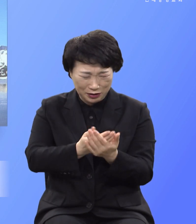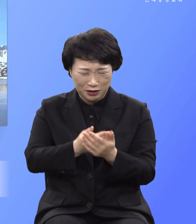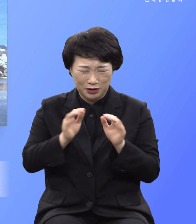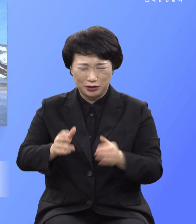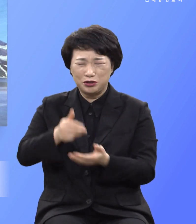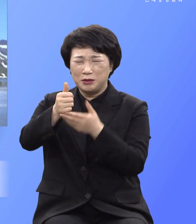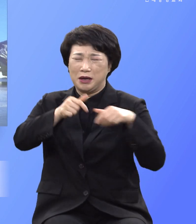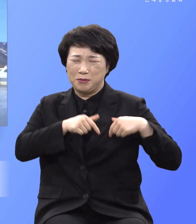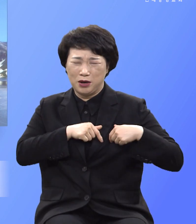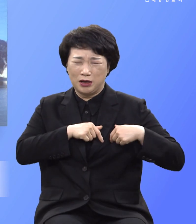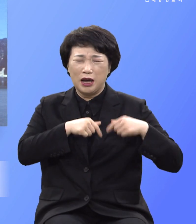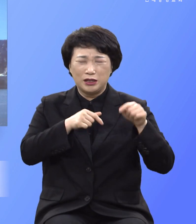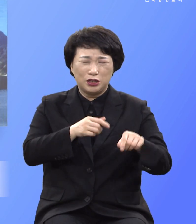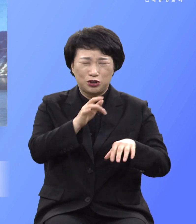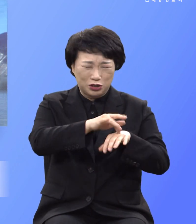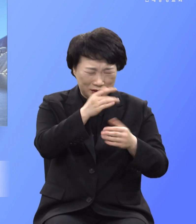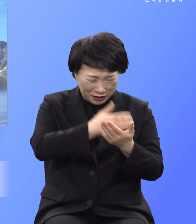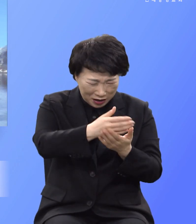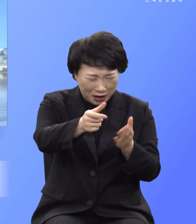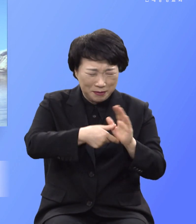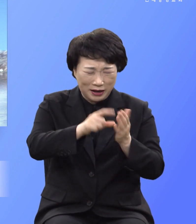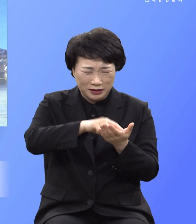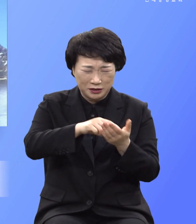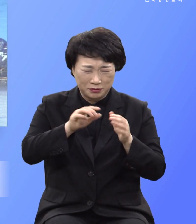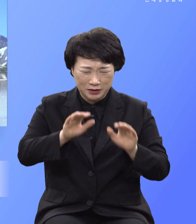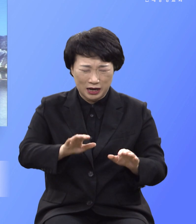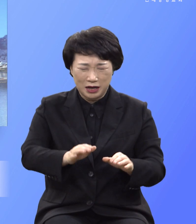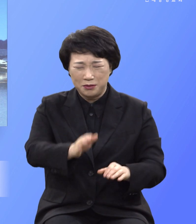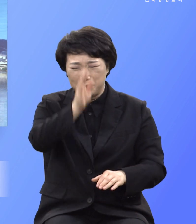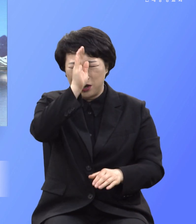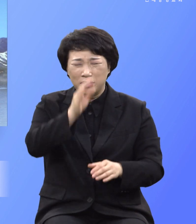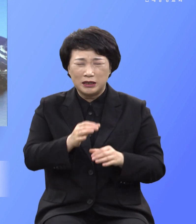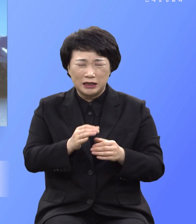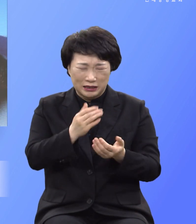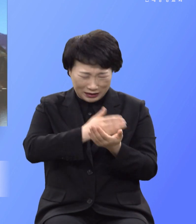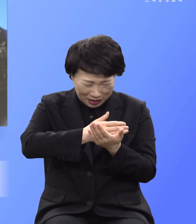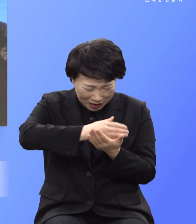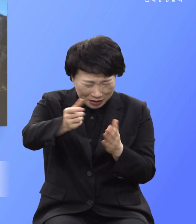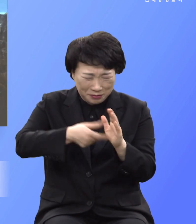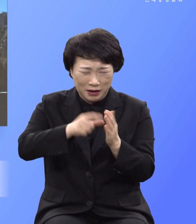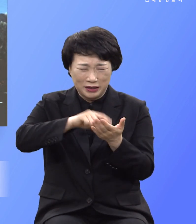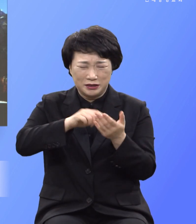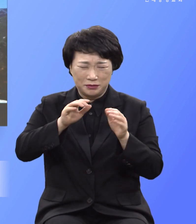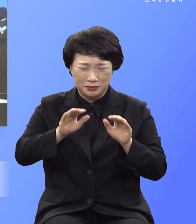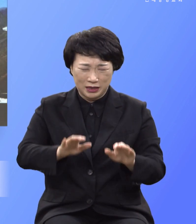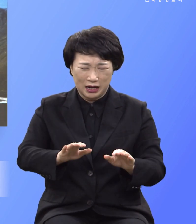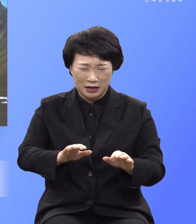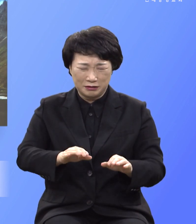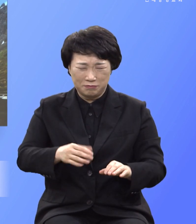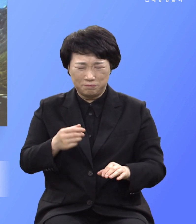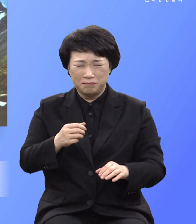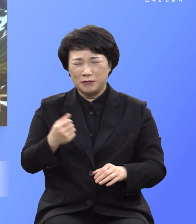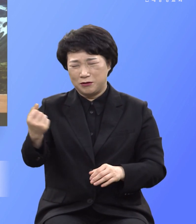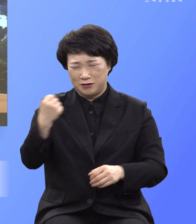명예가 귀신이 떠나갈 만큼 질병이 떠나갈 만큼 엄청난 군세임을